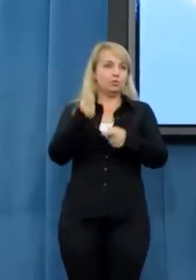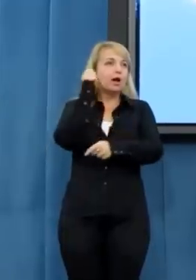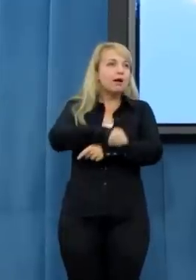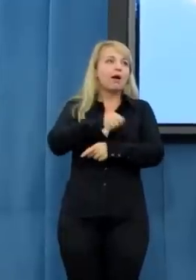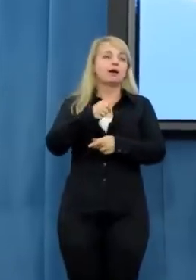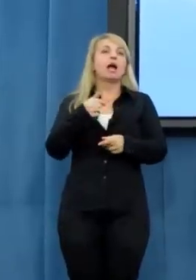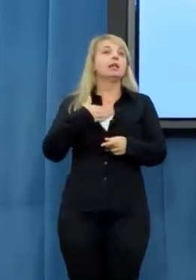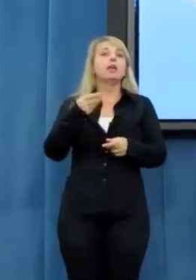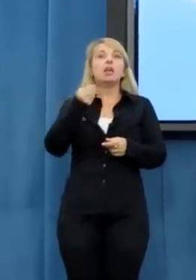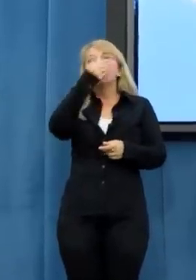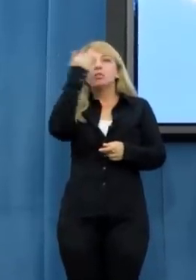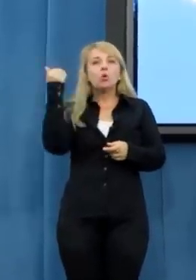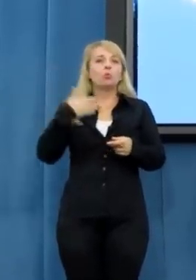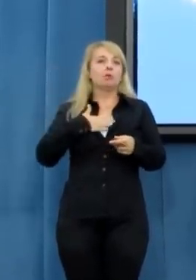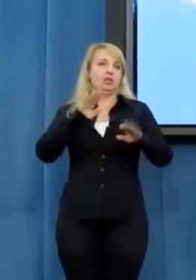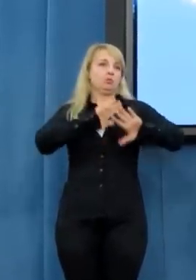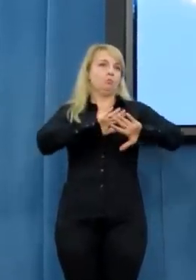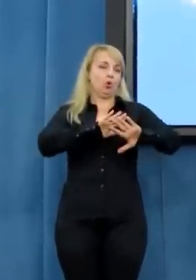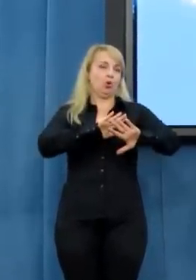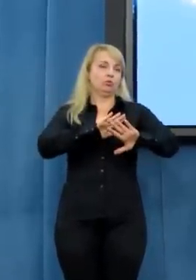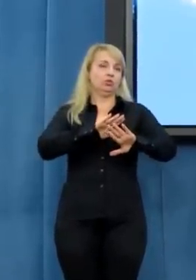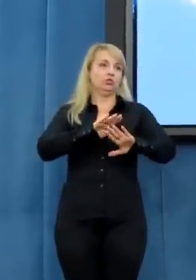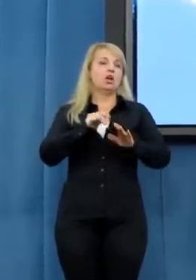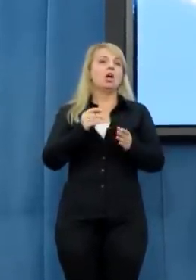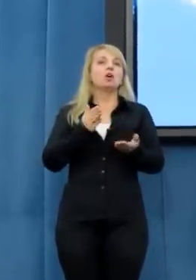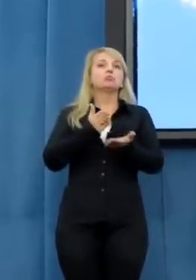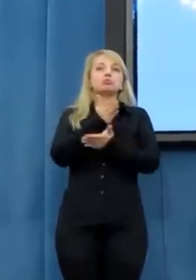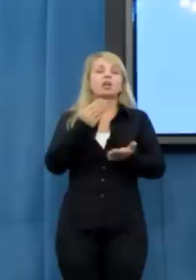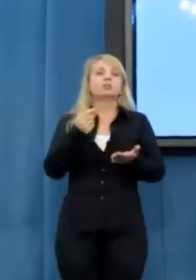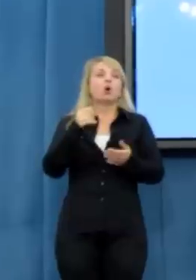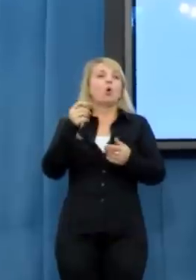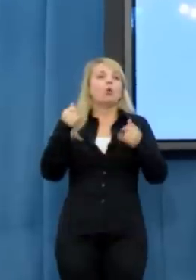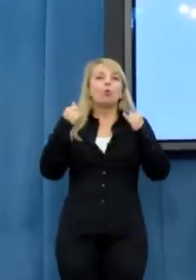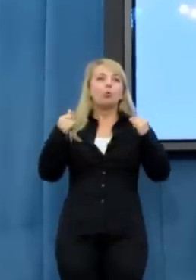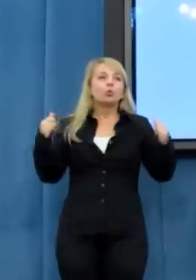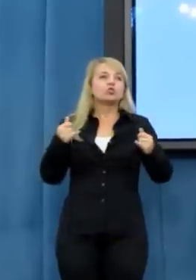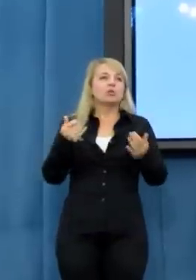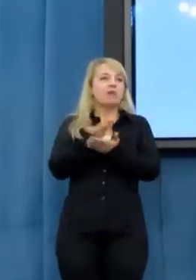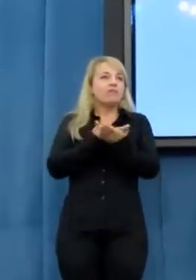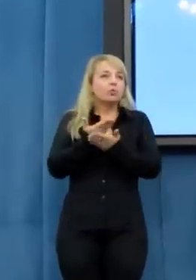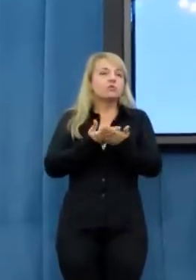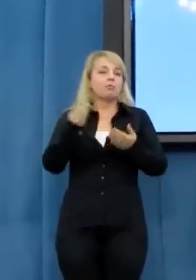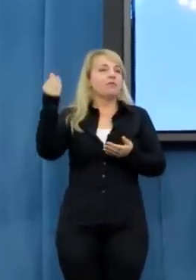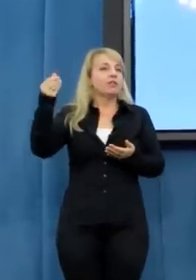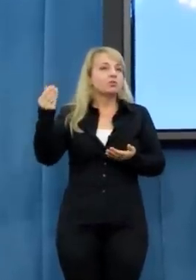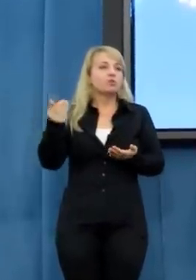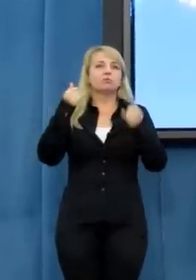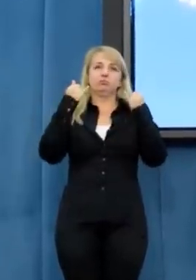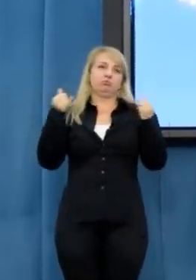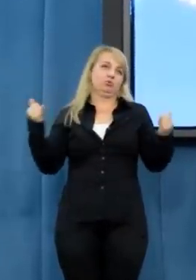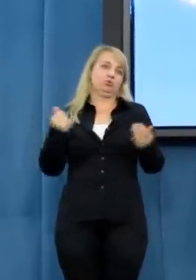nas obronić przed rozmaitymi hochsztablerami finansowymi.